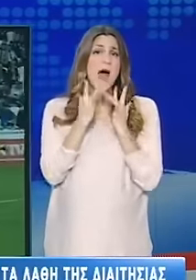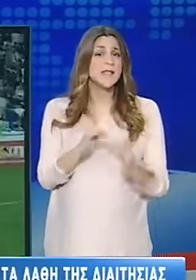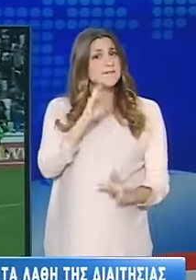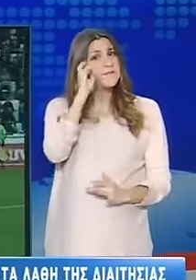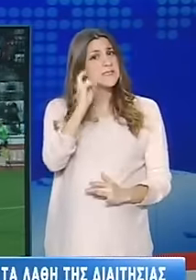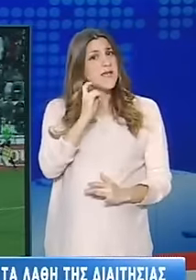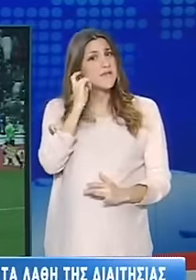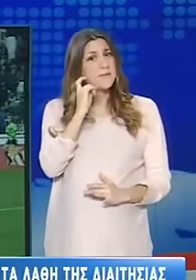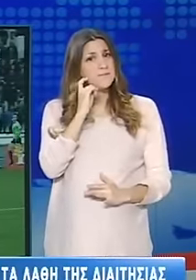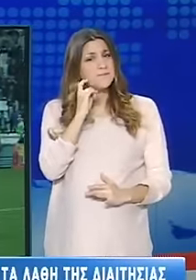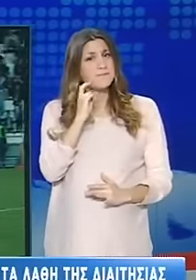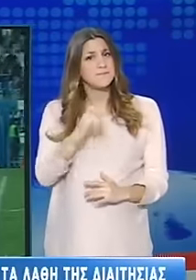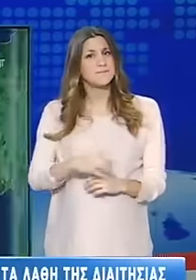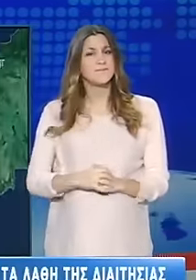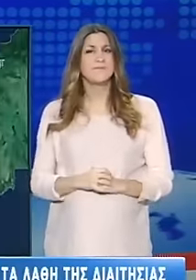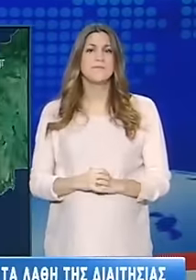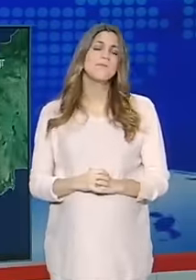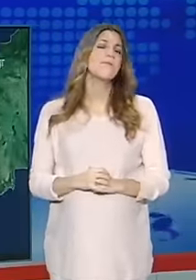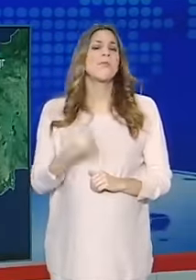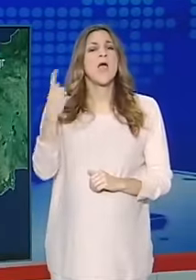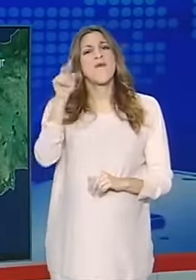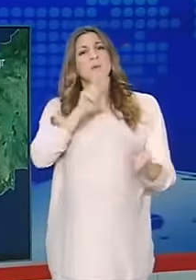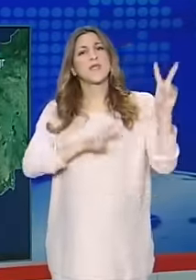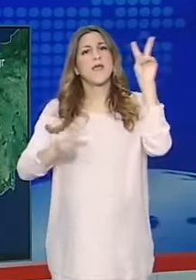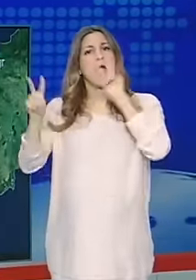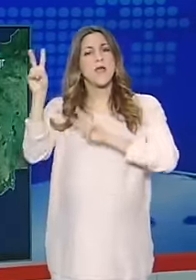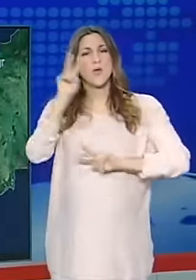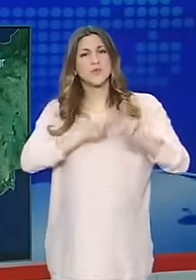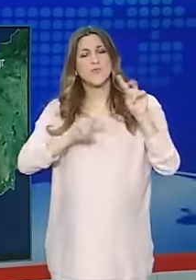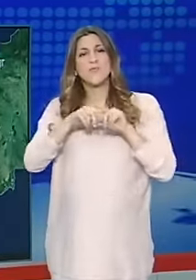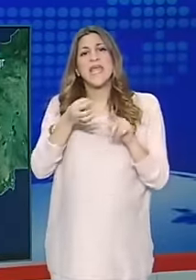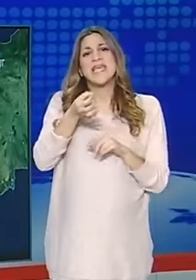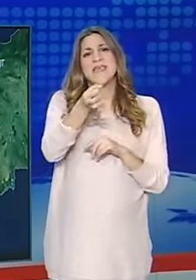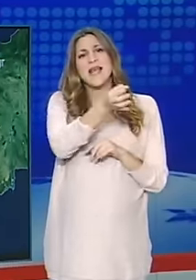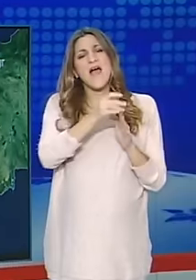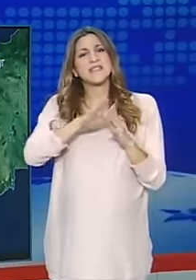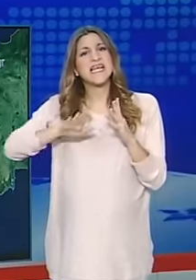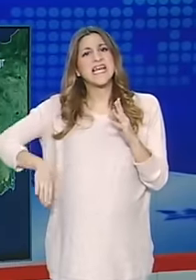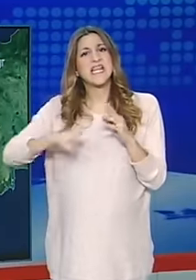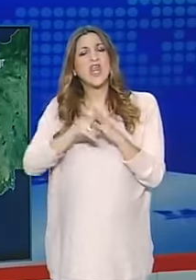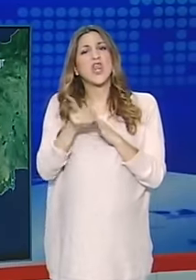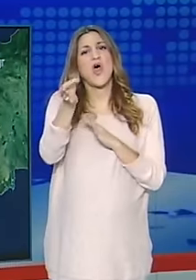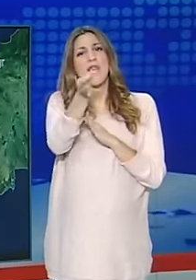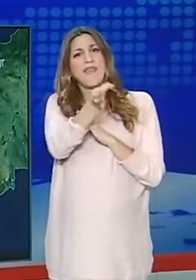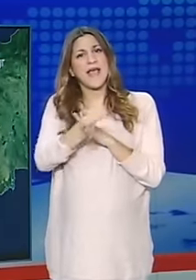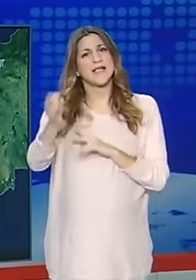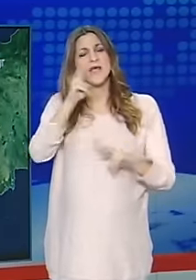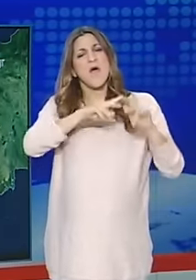στημένη παροδία. Και μια ματιά στον καιρό. Στις Χικλάδες, στην Κρήτη και τα Δωδεκάνησα θα εκδηλωθούν βροχές και σποραδικές